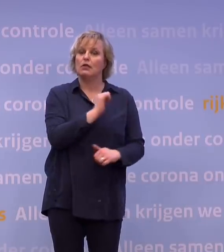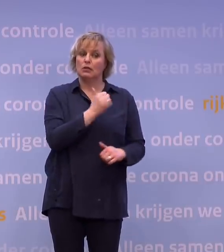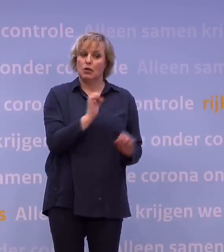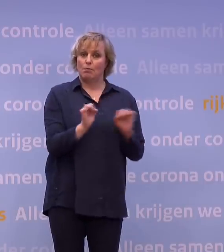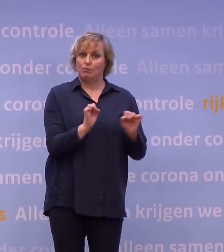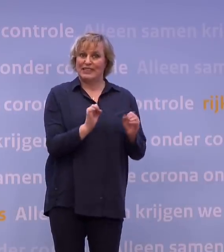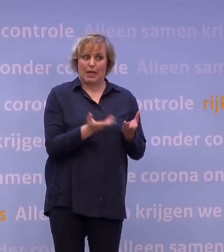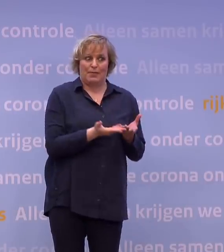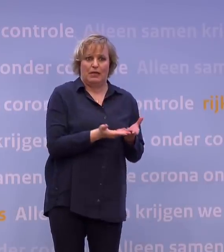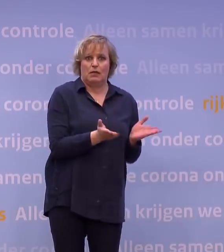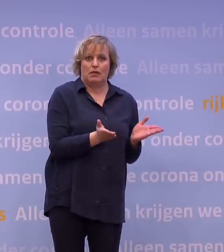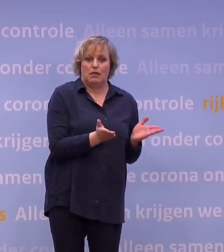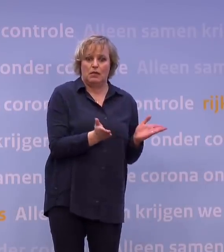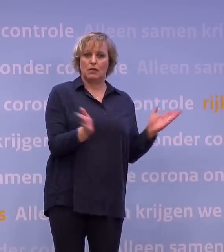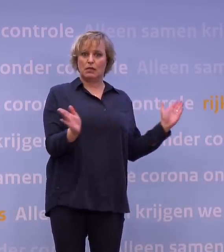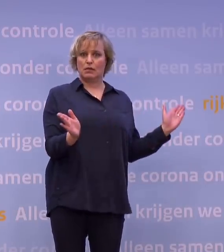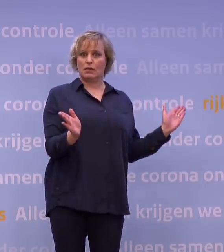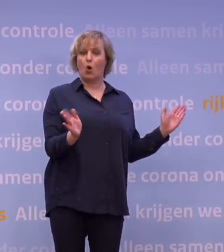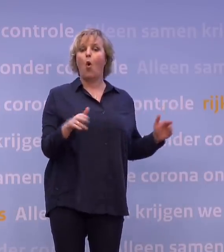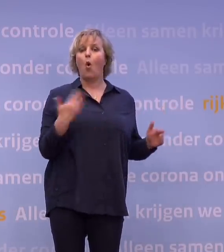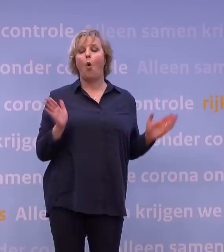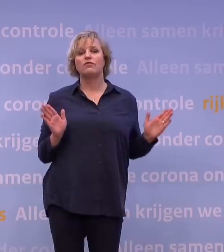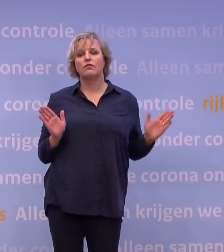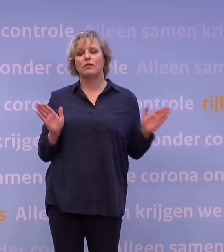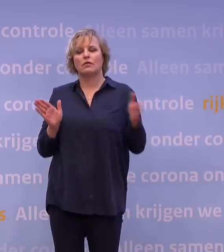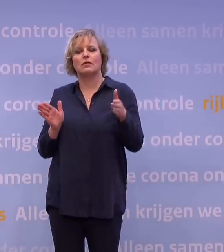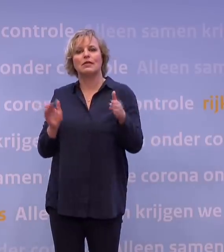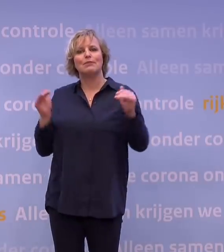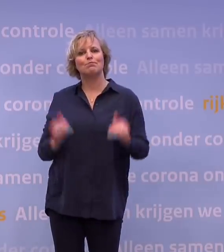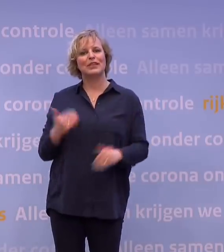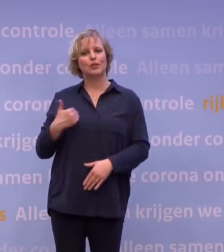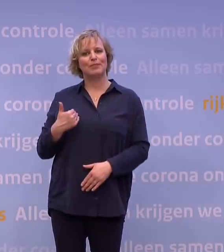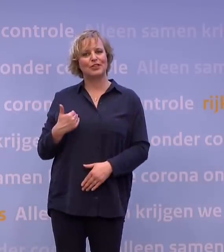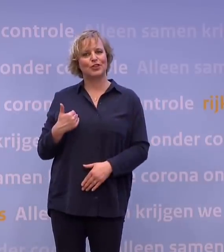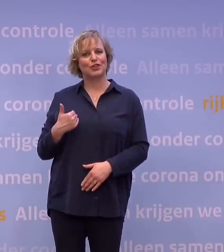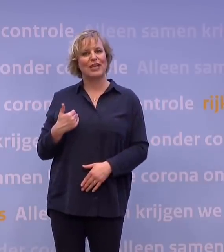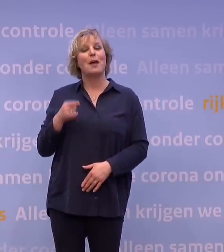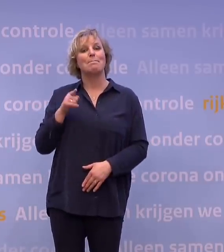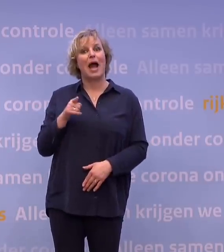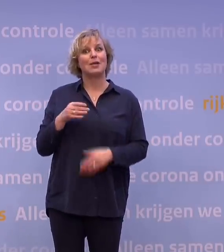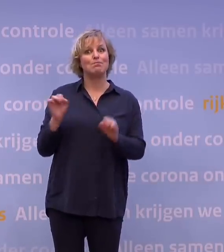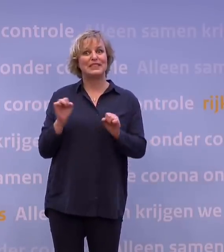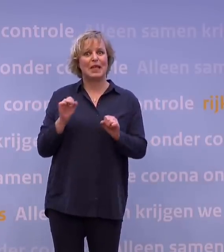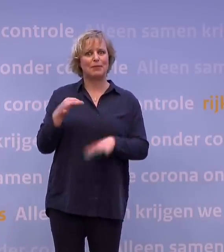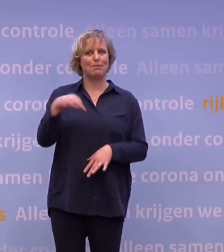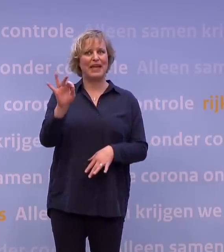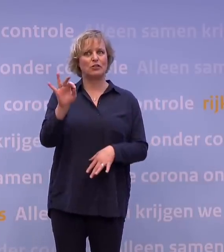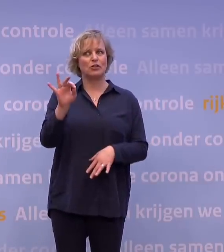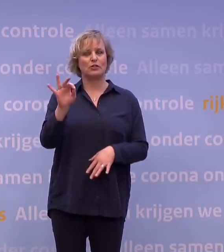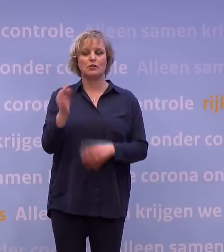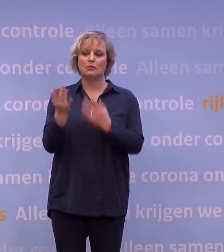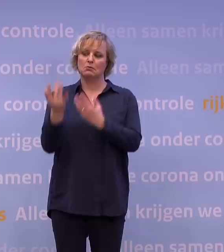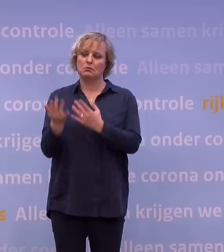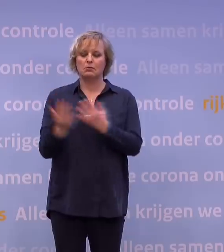bescherming van uitgaat. Of doe ik minder mensen, namelijk ongeveer de helft daarvan in deze periode, maar dan met een betere bescherming. En dan kun je gewoon rekenkundig